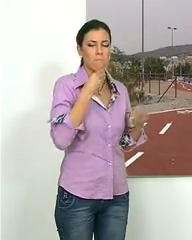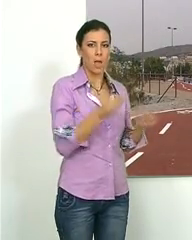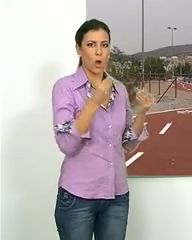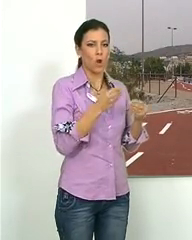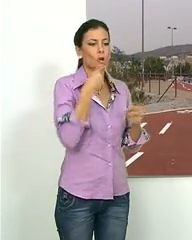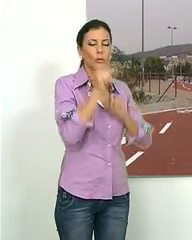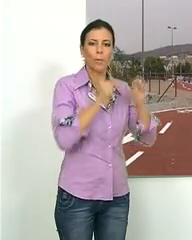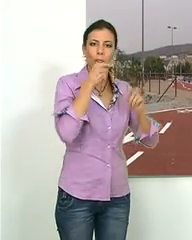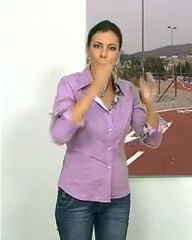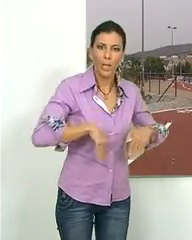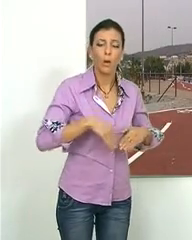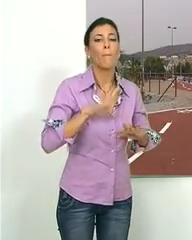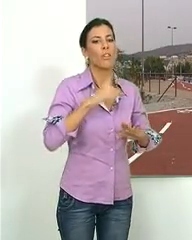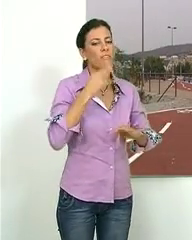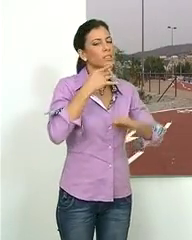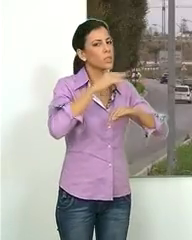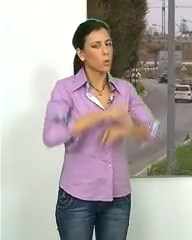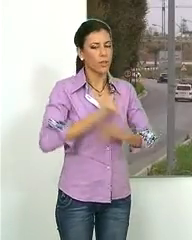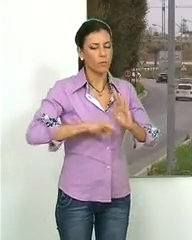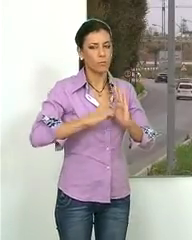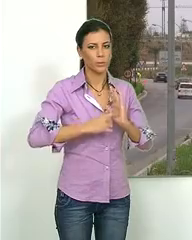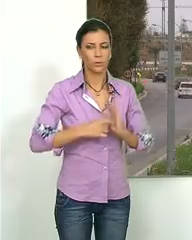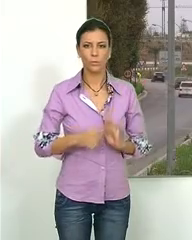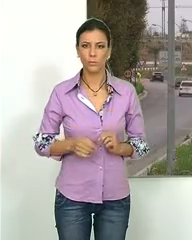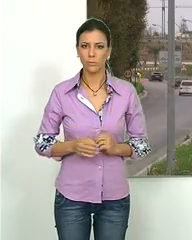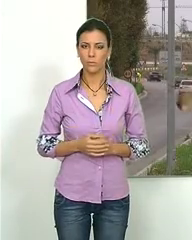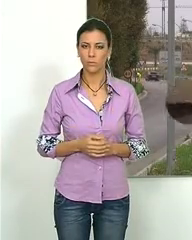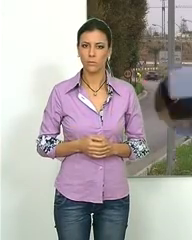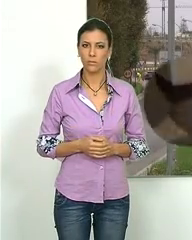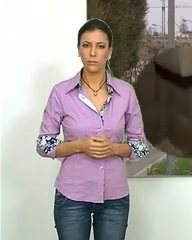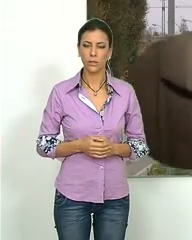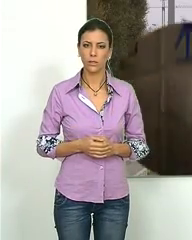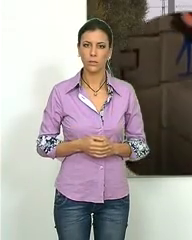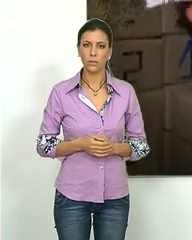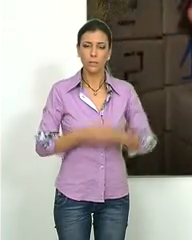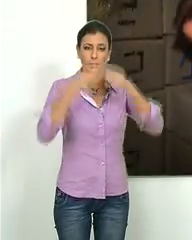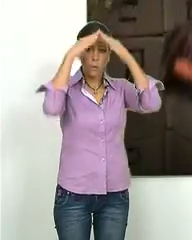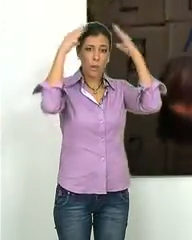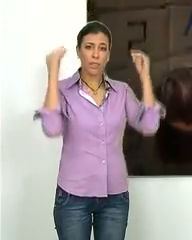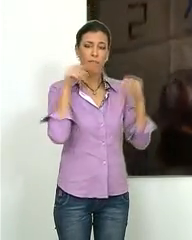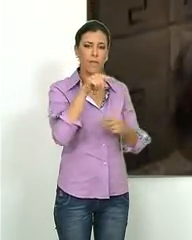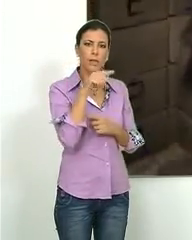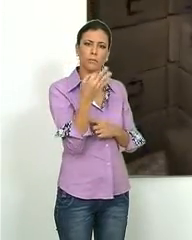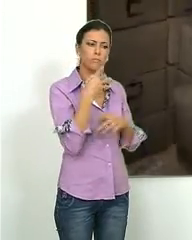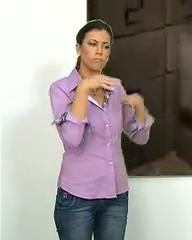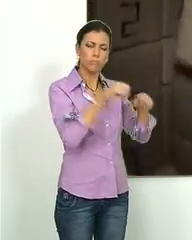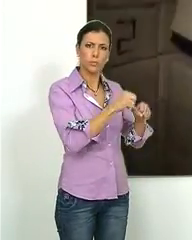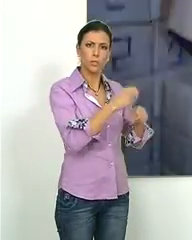contaminar, pero con la máxima seguridad posible. La Guardia Civil ha detenido